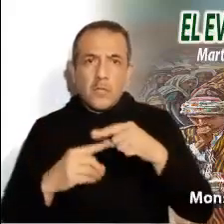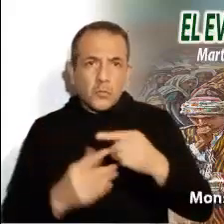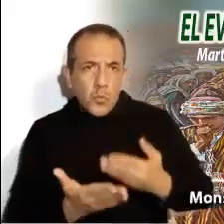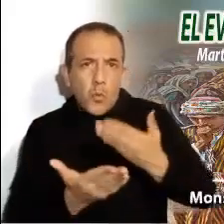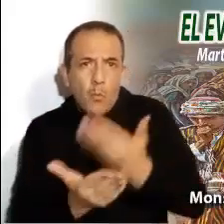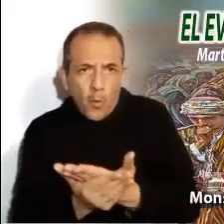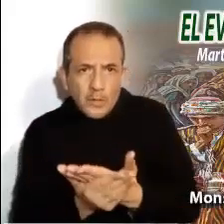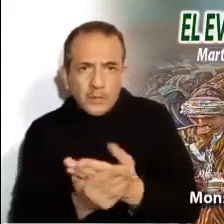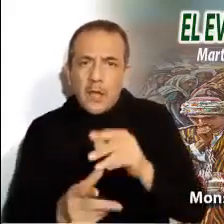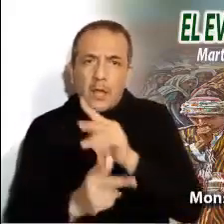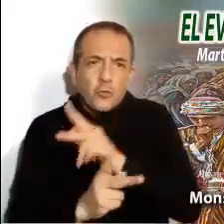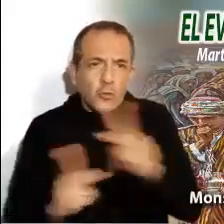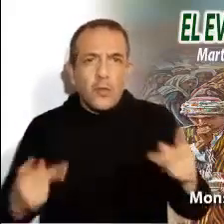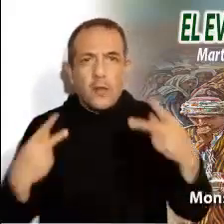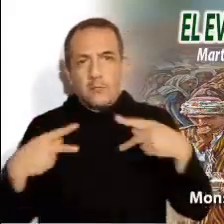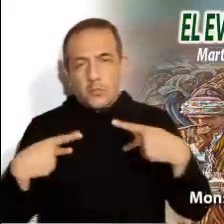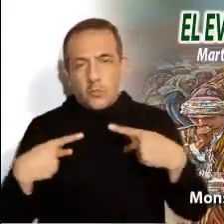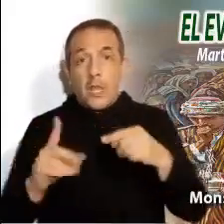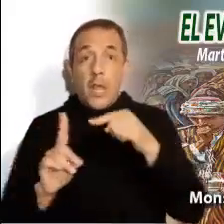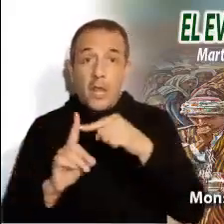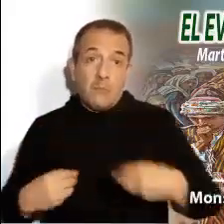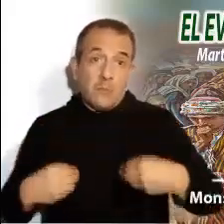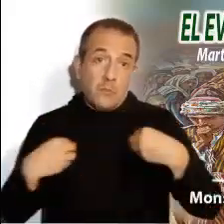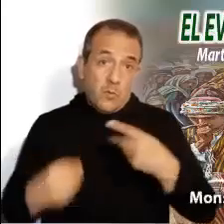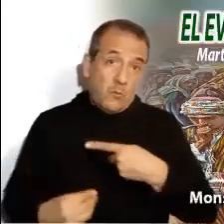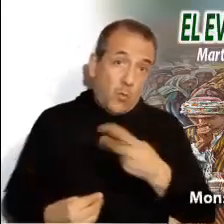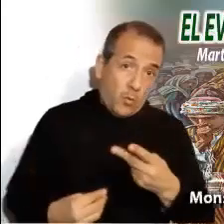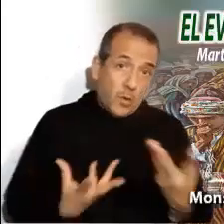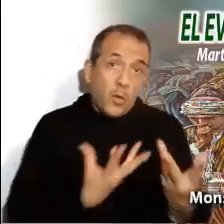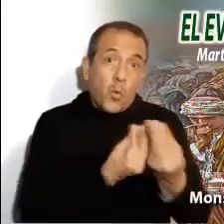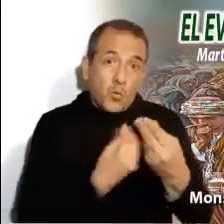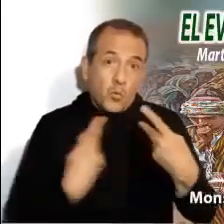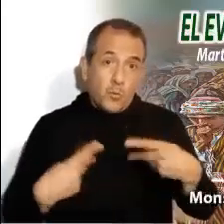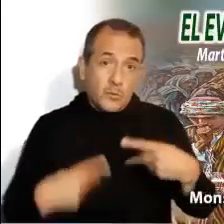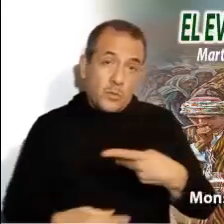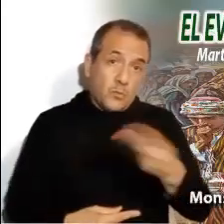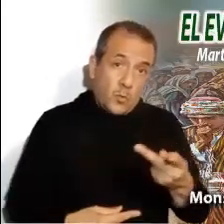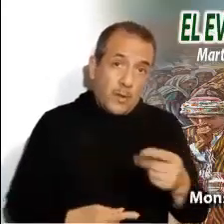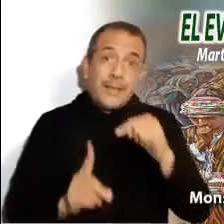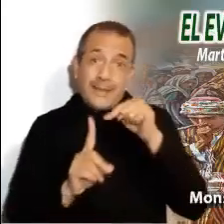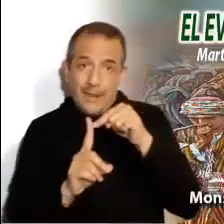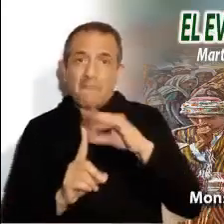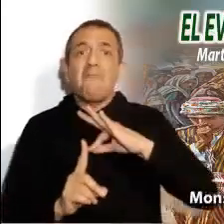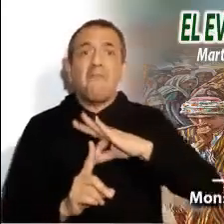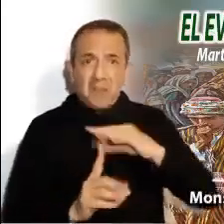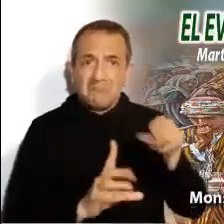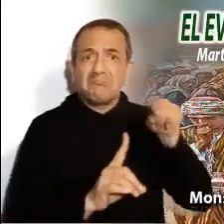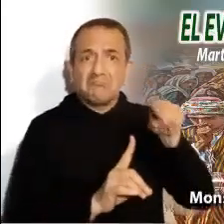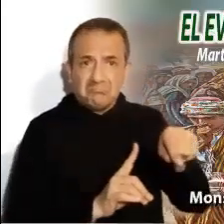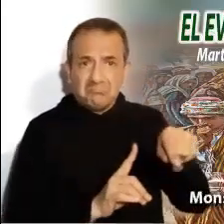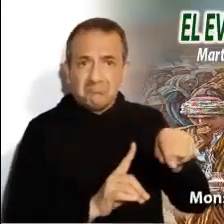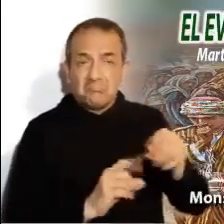a los apóstoles y a todo discípulo. Vivió pobre entre los pobres y supo ser feliz.